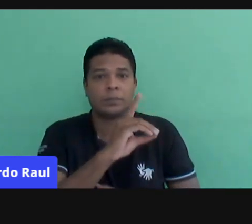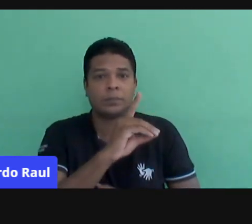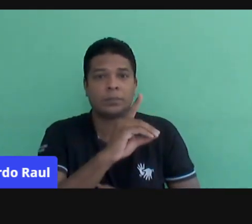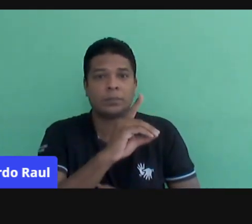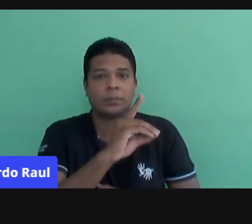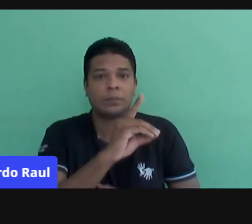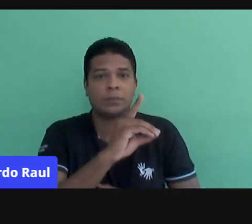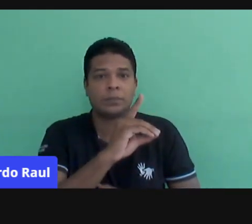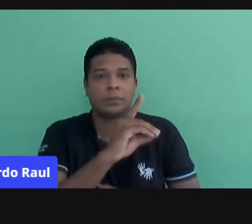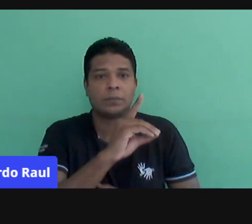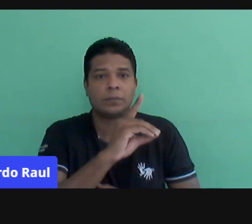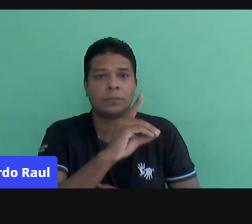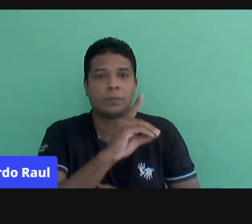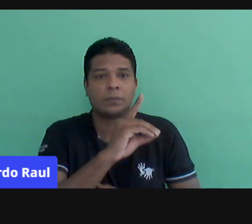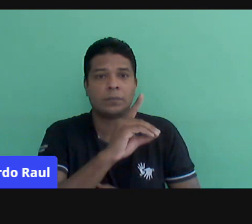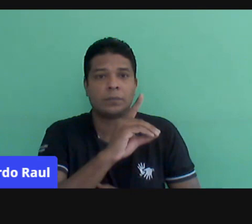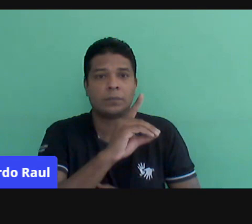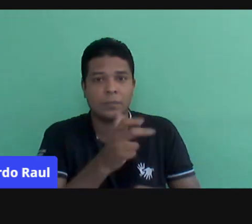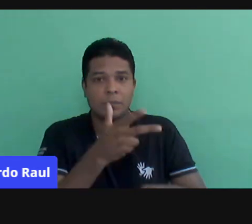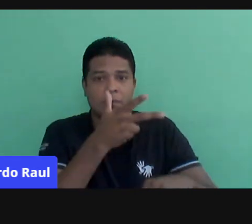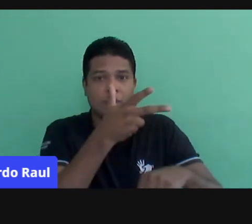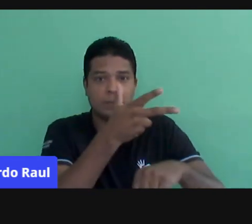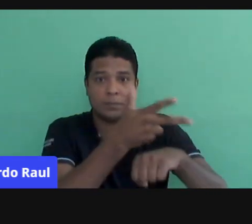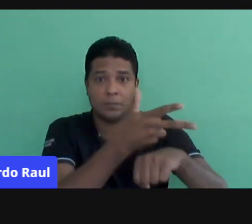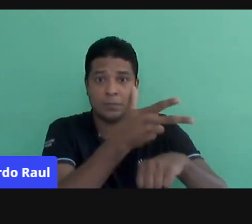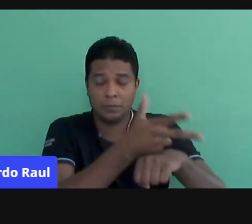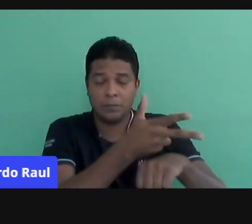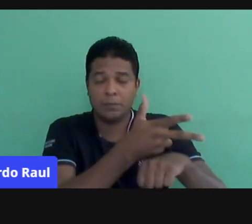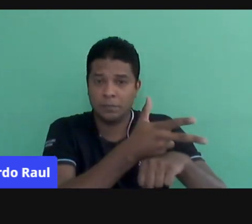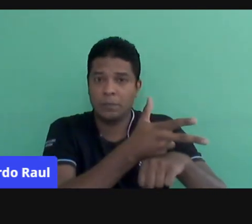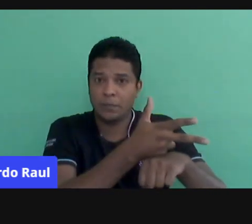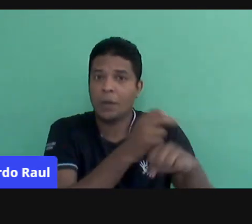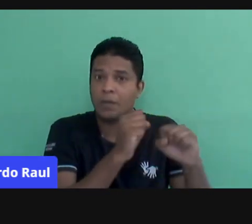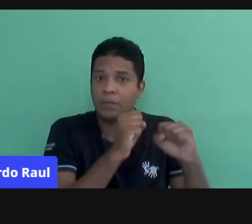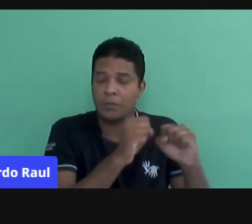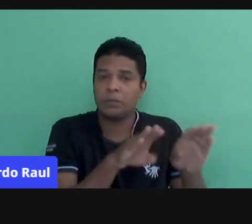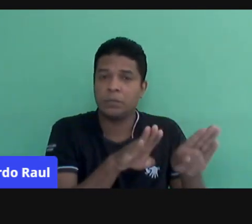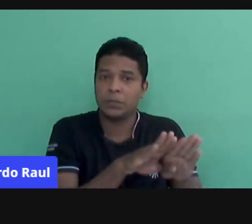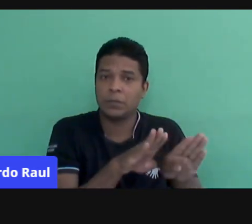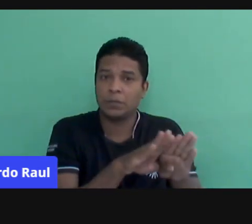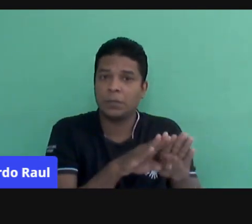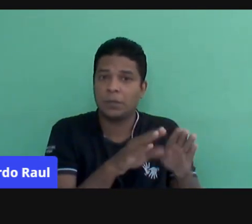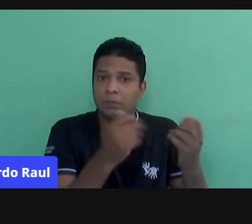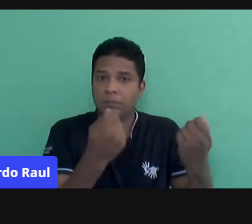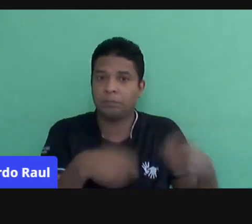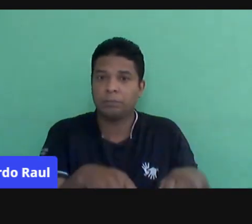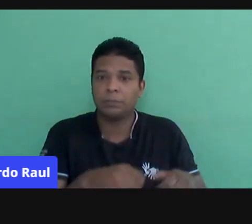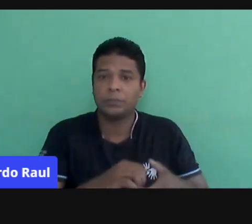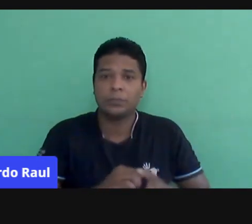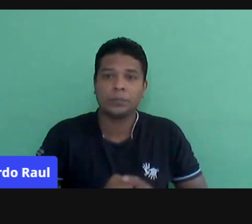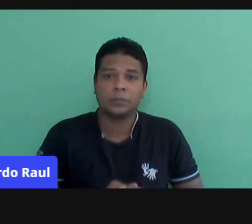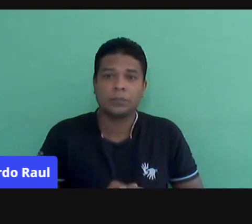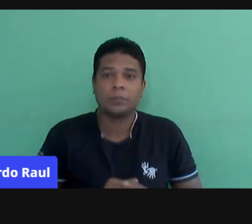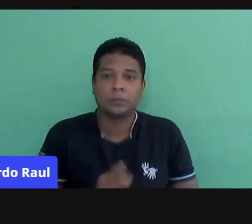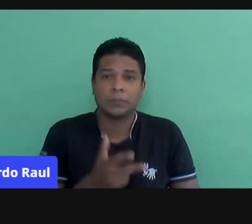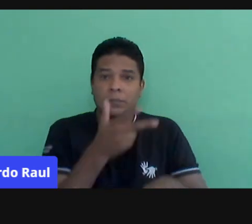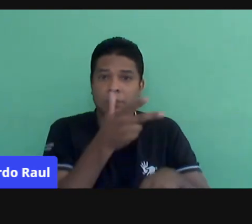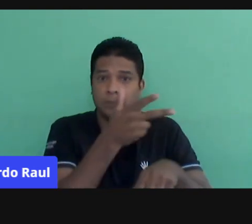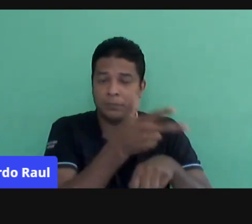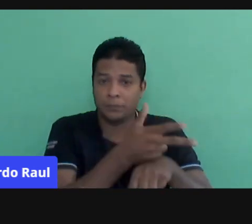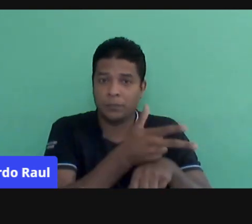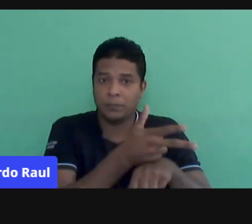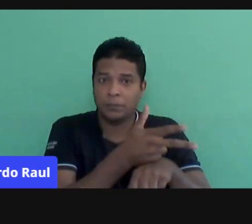gravar vídeos, né? Ai, professora, é muito difícil, sei, extremamente difícil, gente, porque é uma exposição na rede, você vai gravar um vídeo